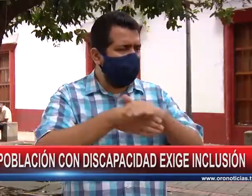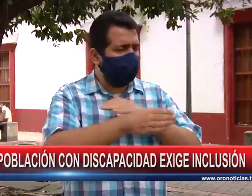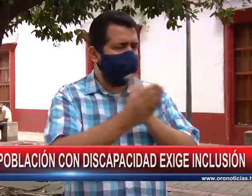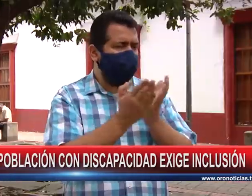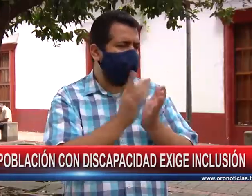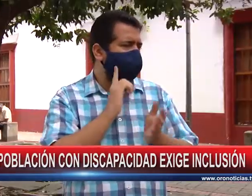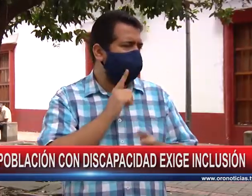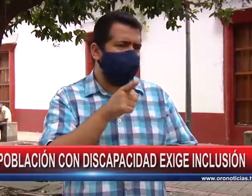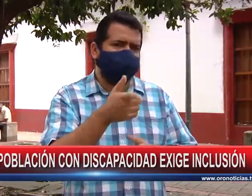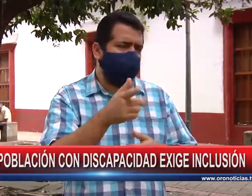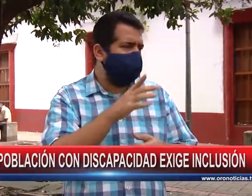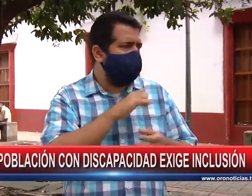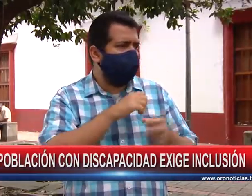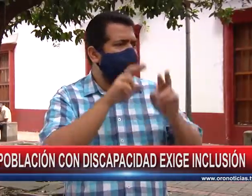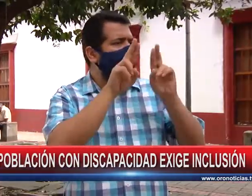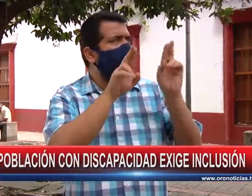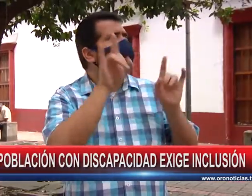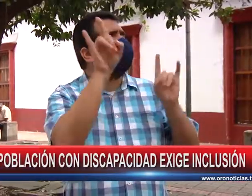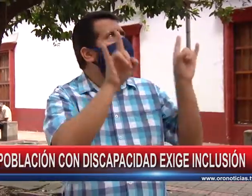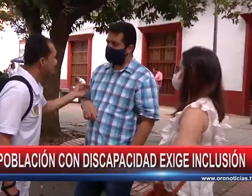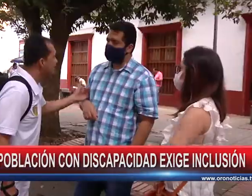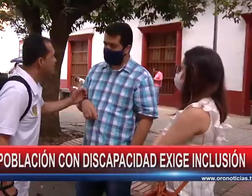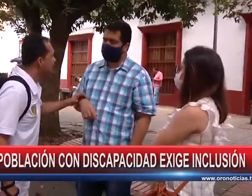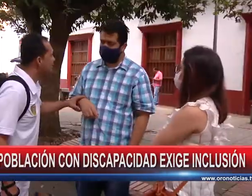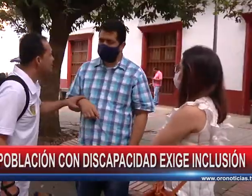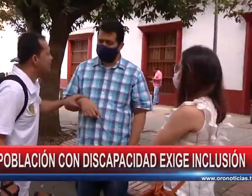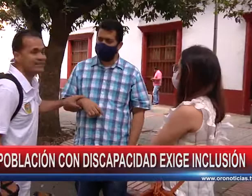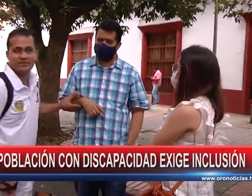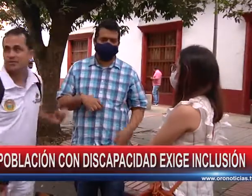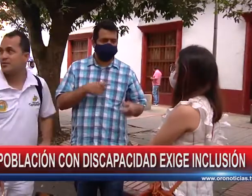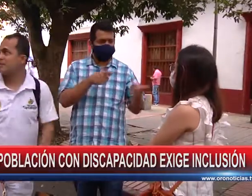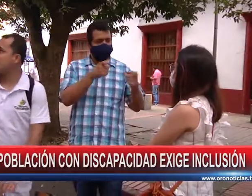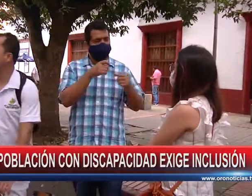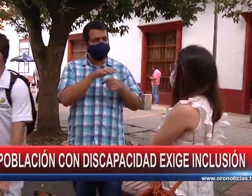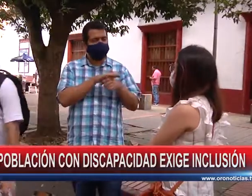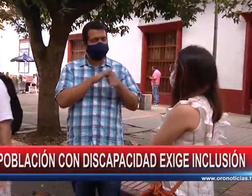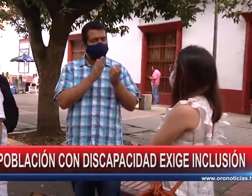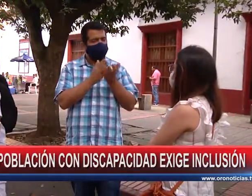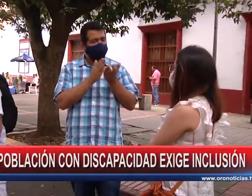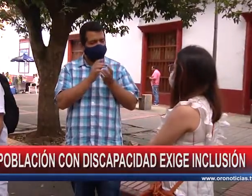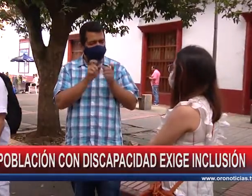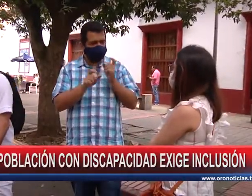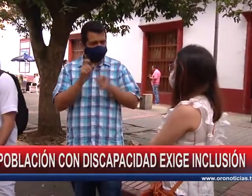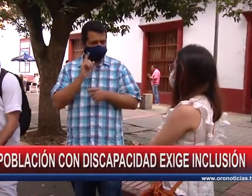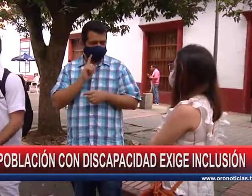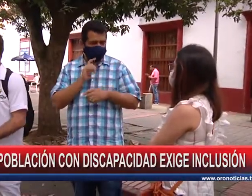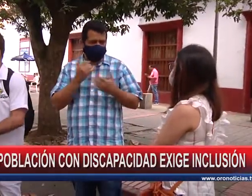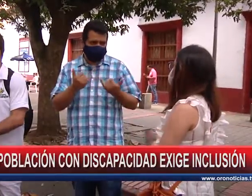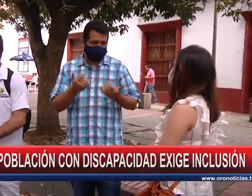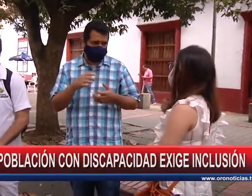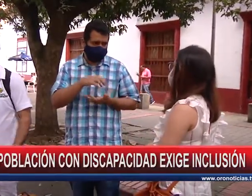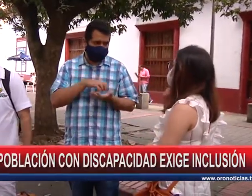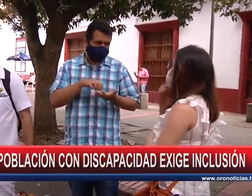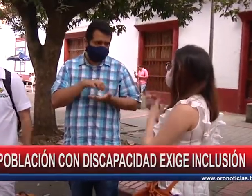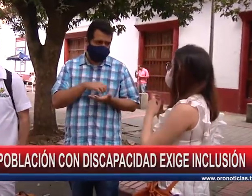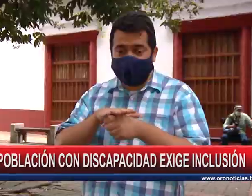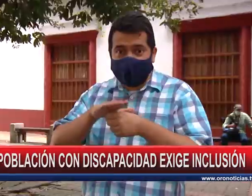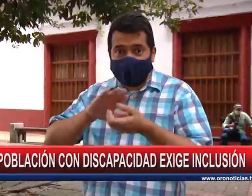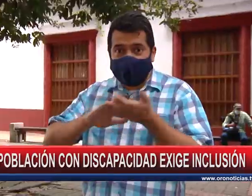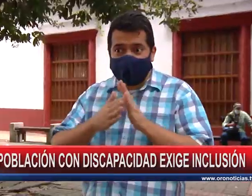discapacidad que reclama espacios en los diferentes ámbitos de la sociedad para su desarrollo integral, tanto personal como profesional. La falta